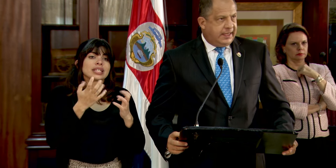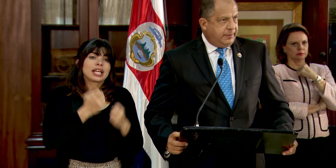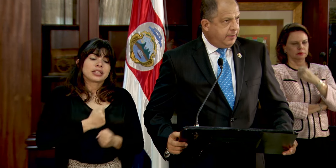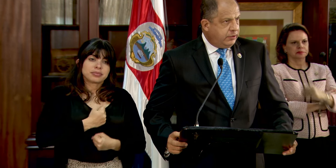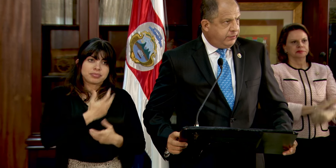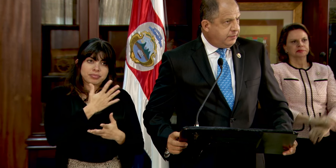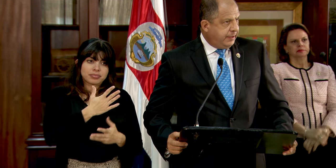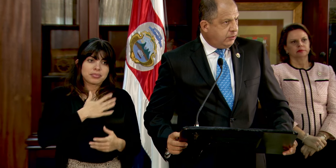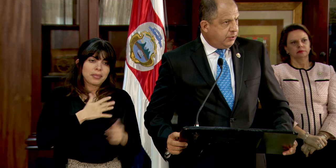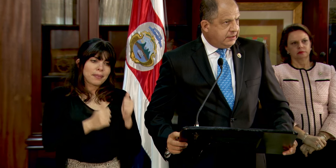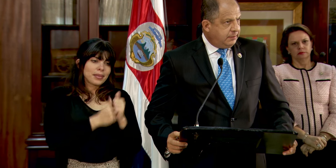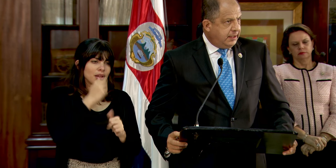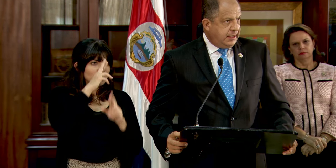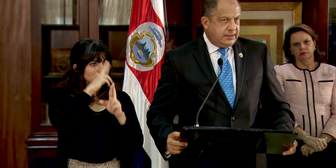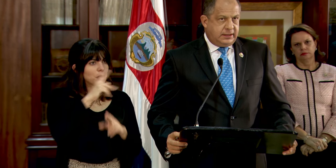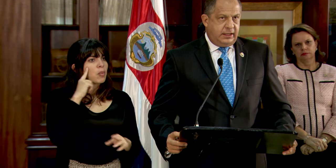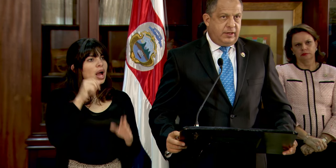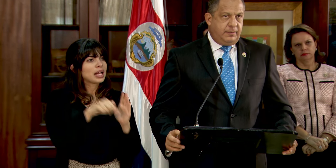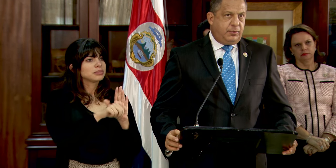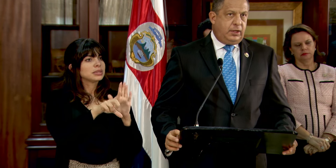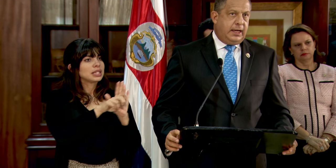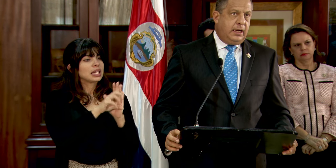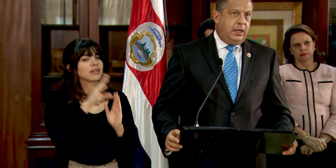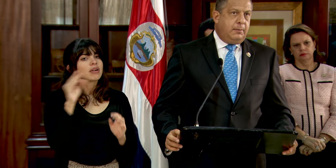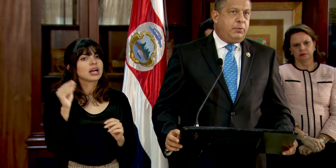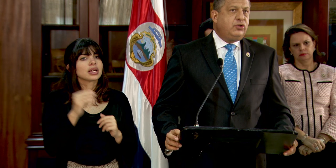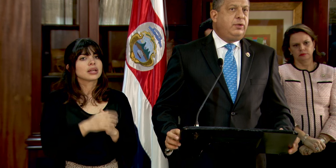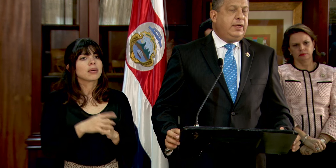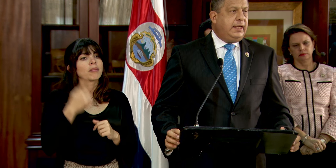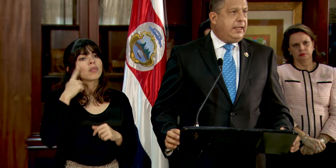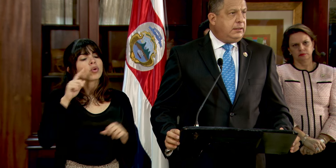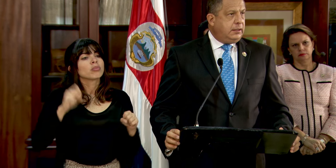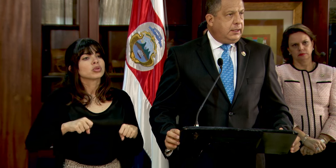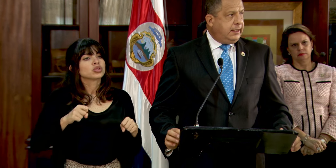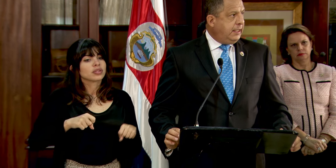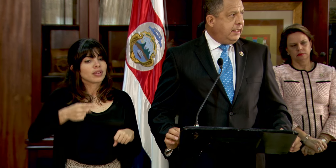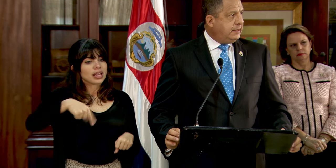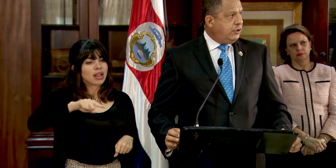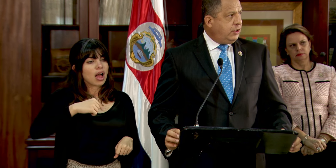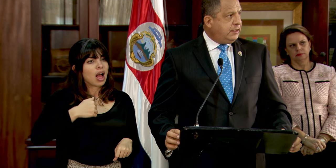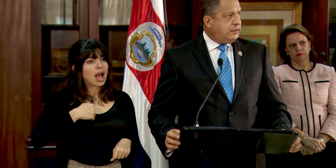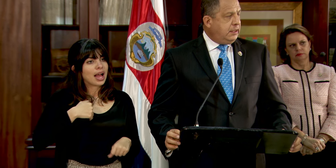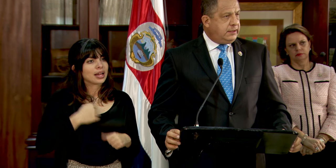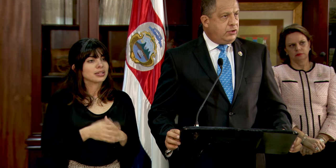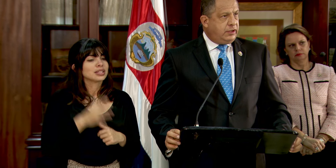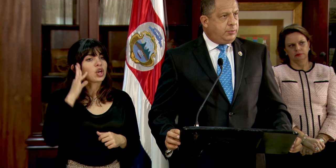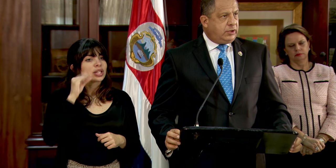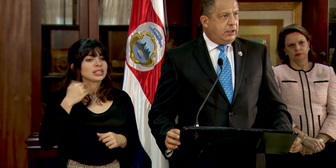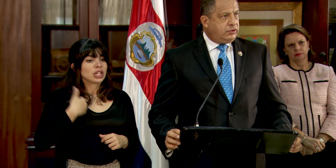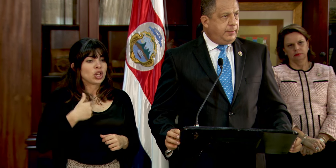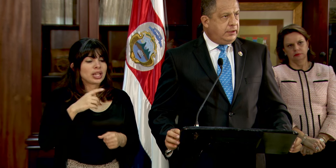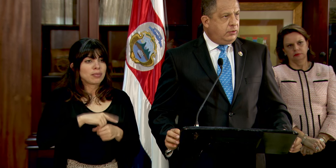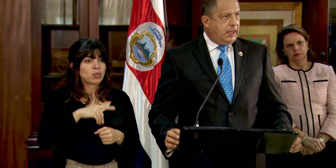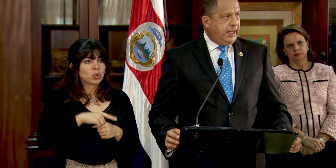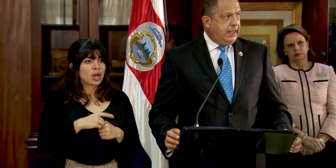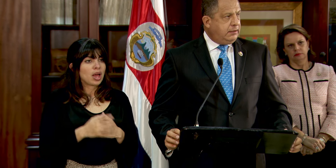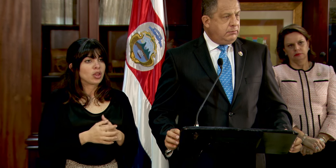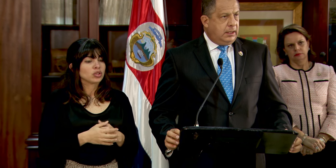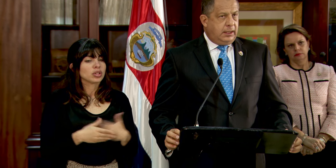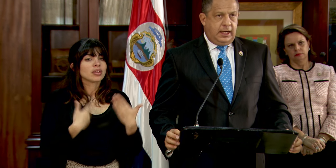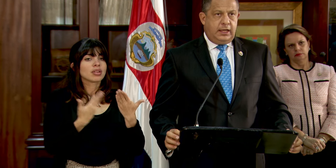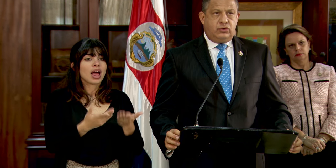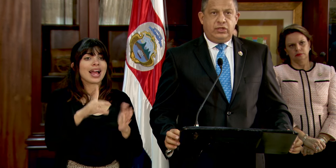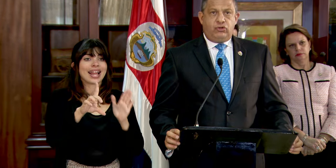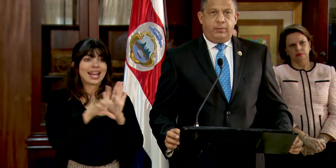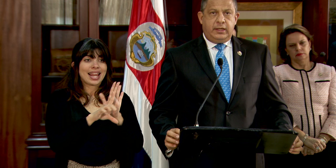expresar mi mayor respeto por la Asamblea Legislativa y por la posibilidad que tienen las señoras y señores diputados de emitir una ley